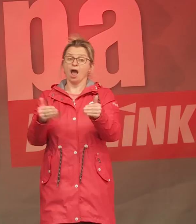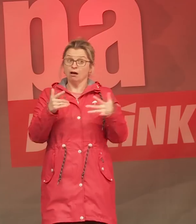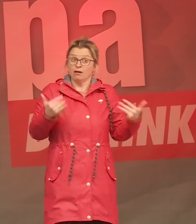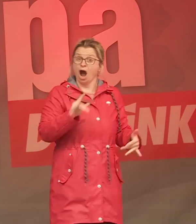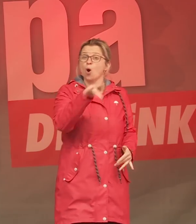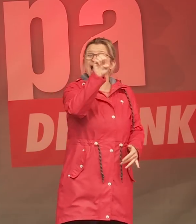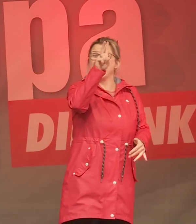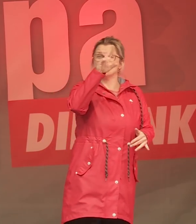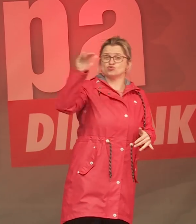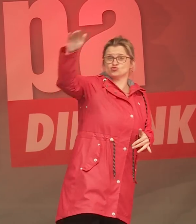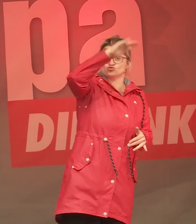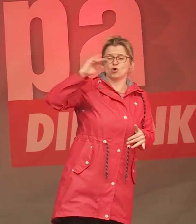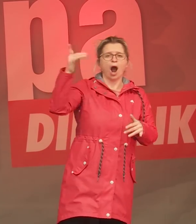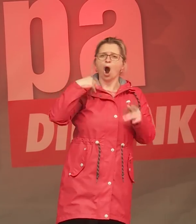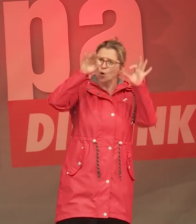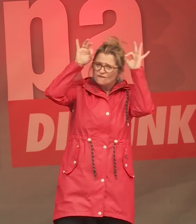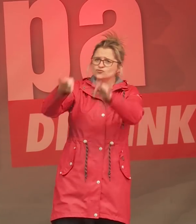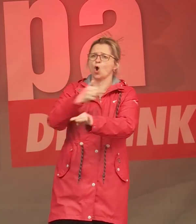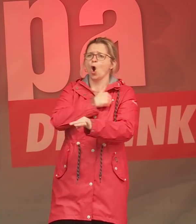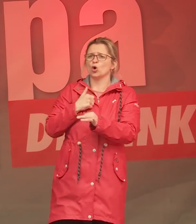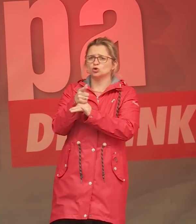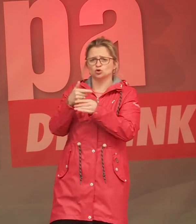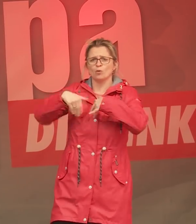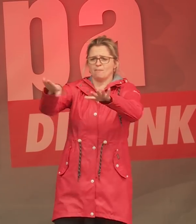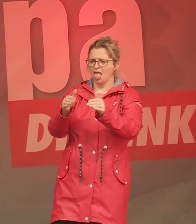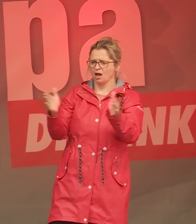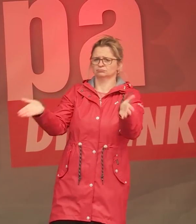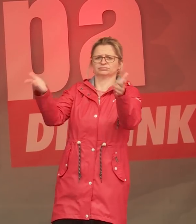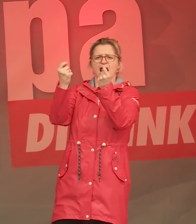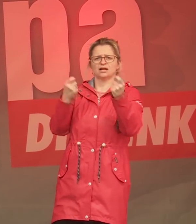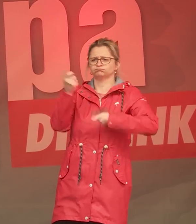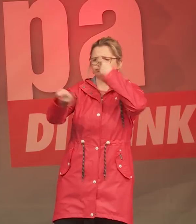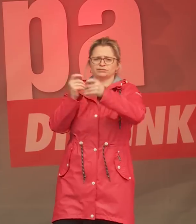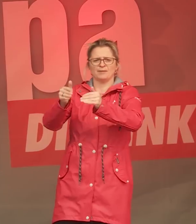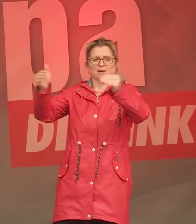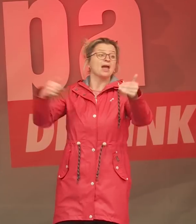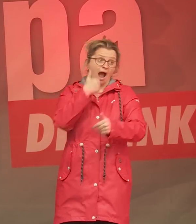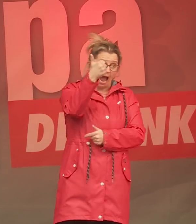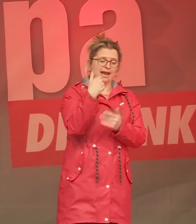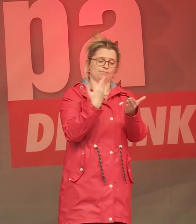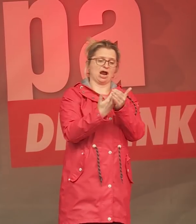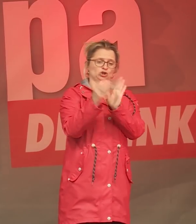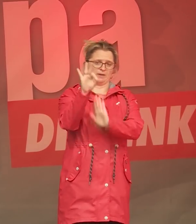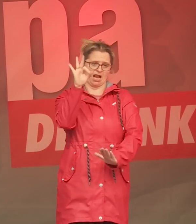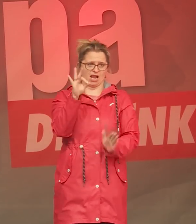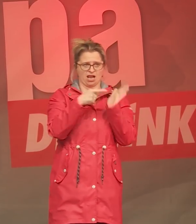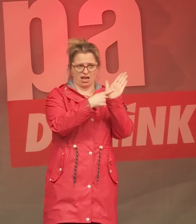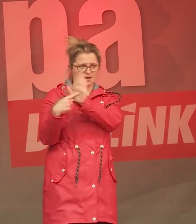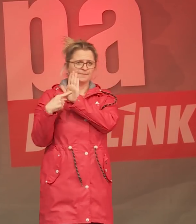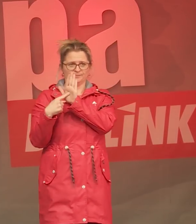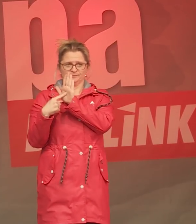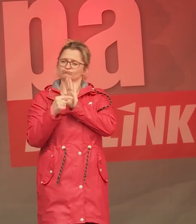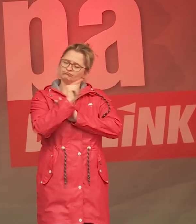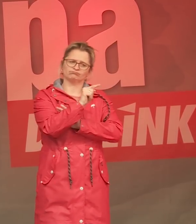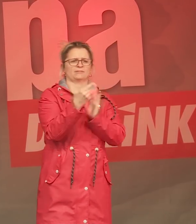europäischer Ebene immer mehr Geld investiert wird in Aufrüstung. Ein Beispiel will ich nennen. Ein Beispiel. Und ich